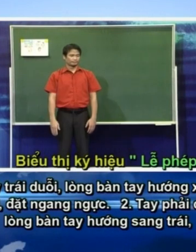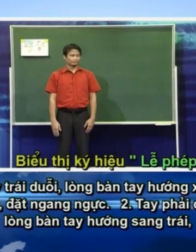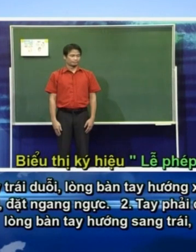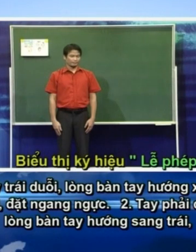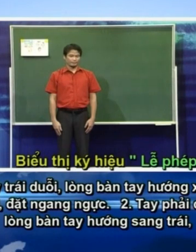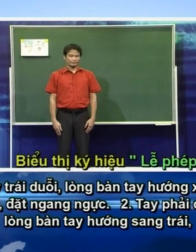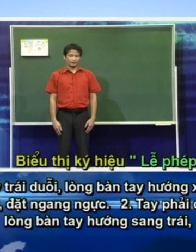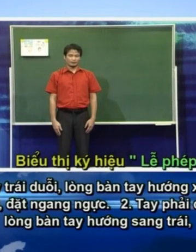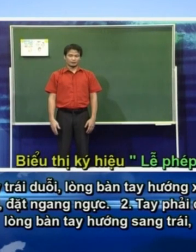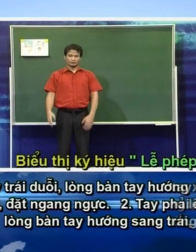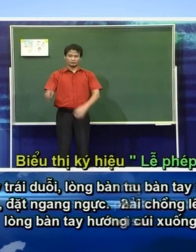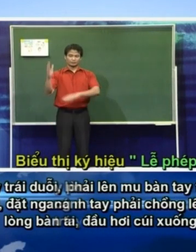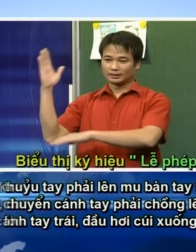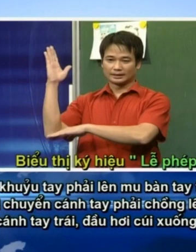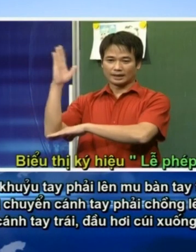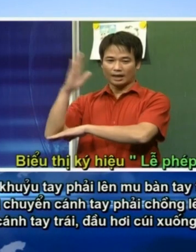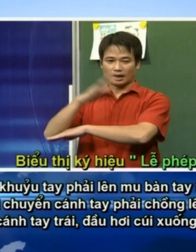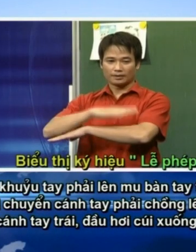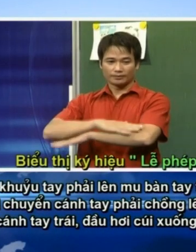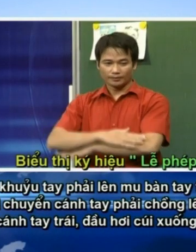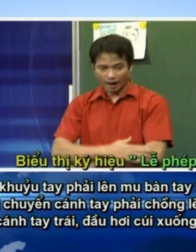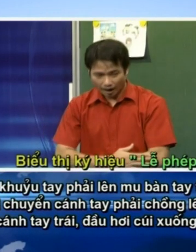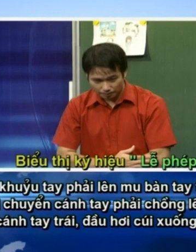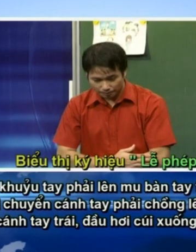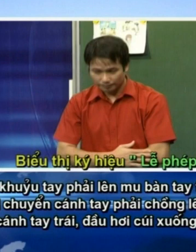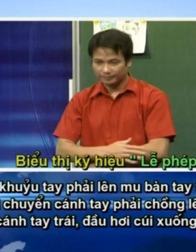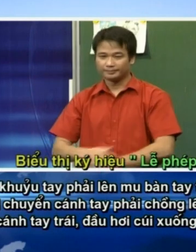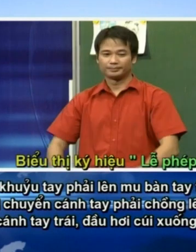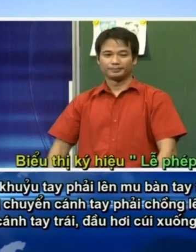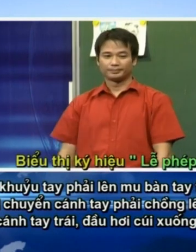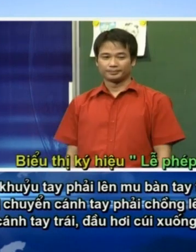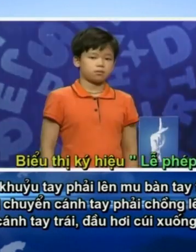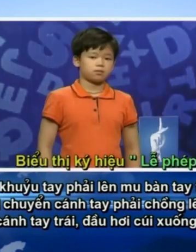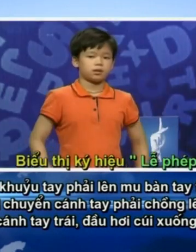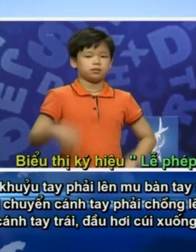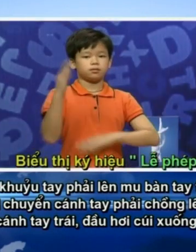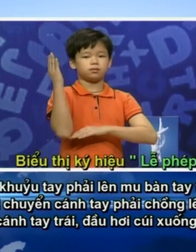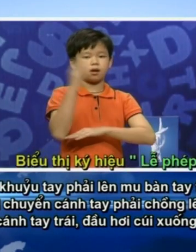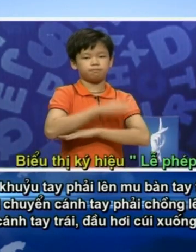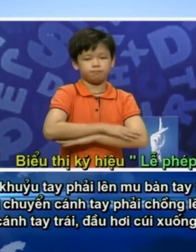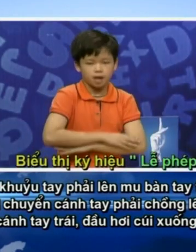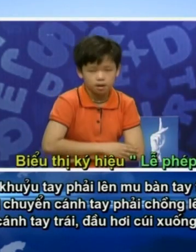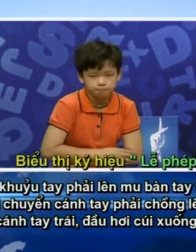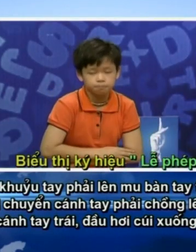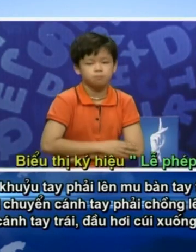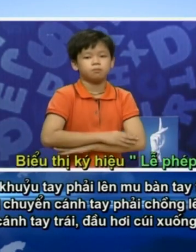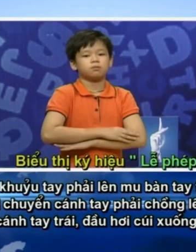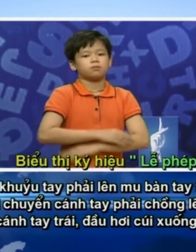tác hai Tay phải rưỡi Lòng bàn tay hướng sang trái Đặt khỉu tay phải lên mưu bàn tay trái Di chuyển cánh tay phải